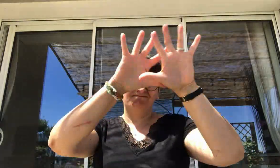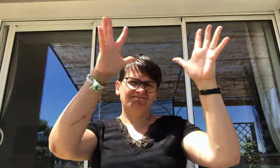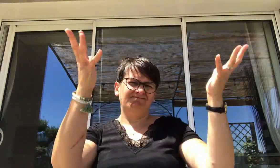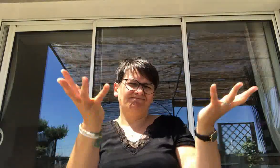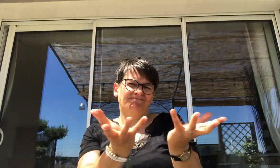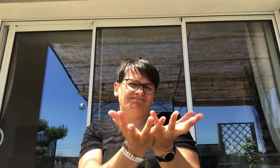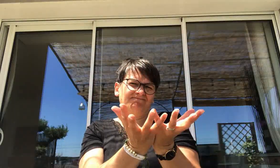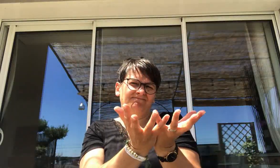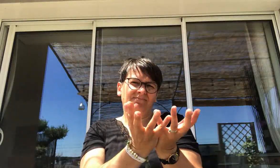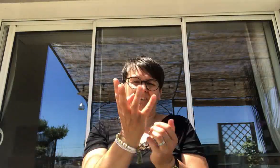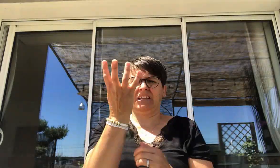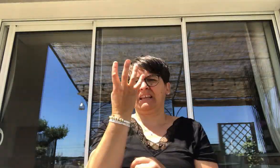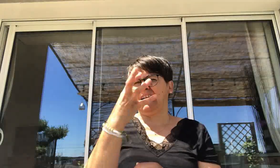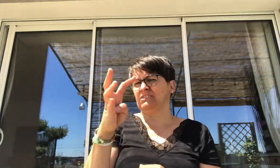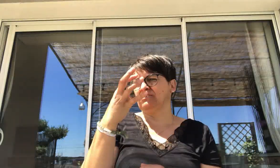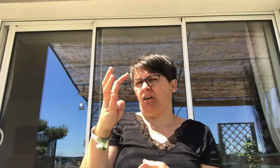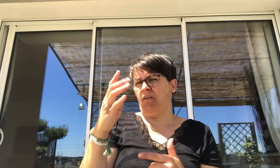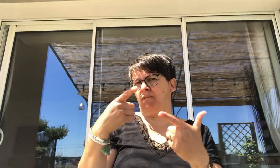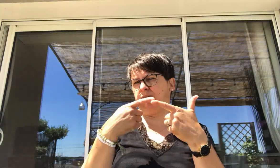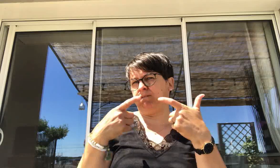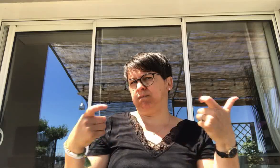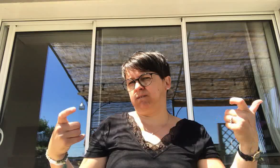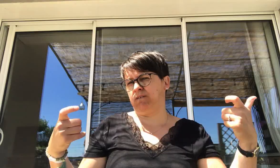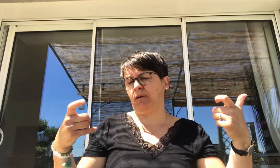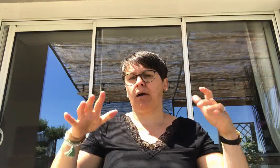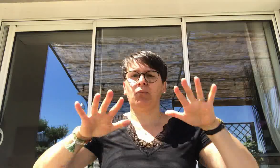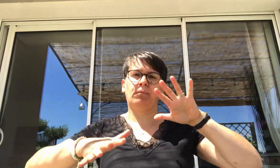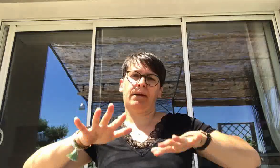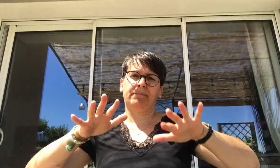confondus, il y a à peu près 400 espèces différentes.